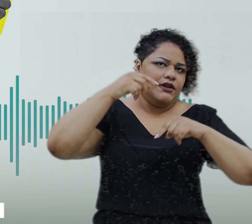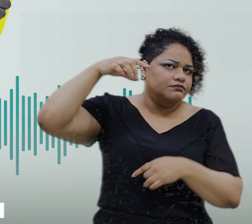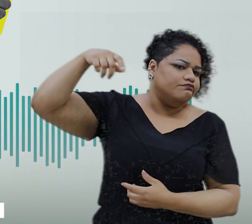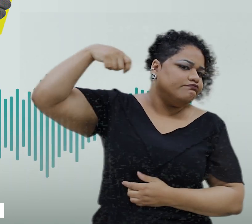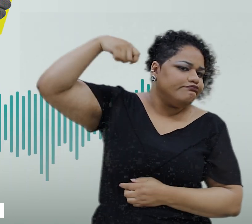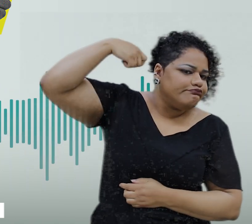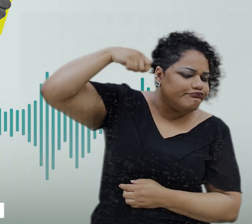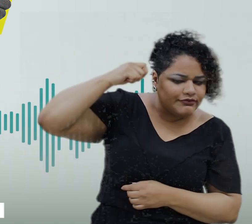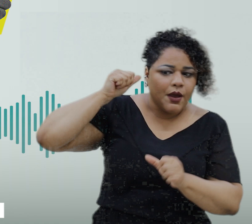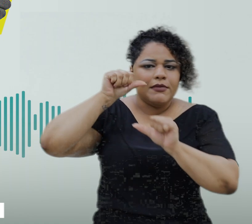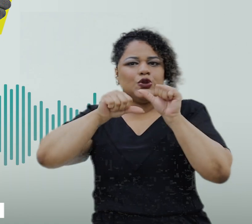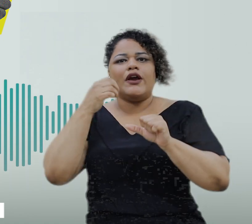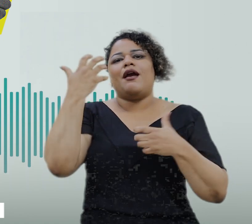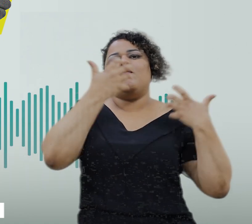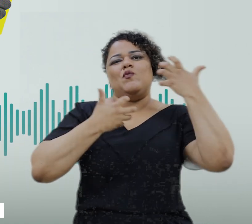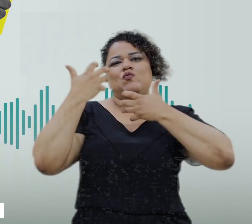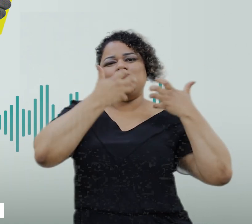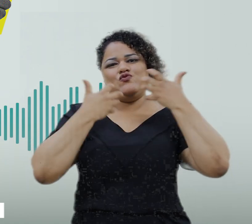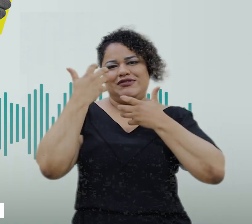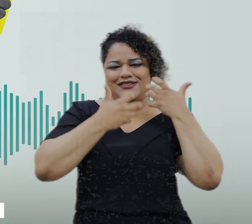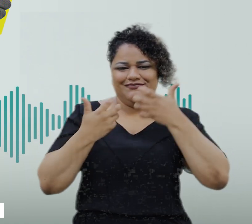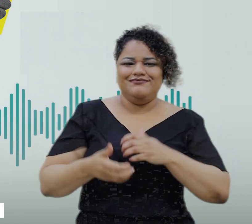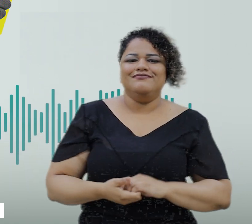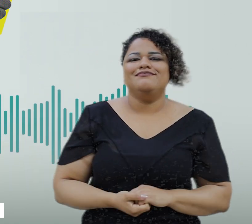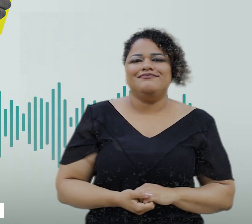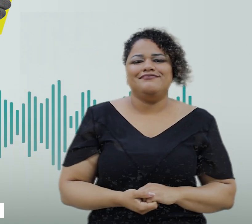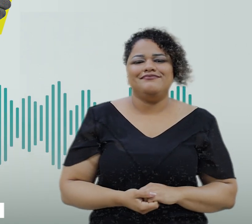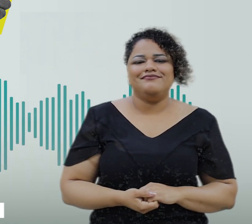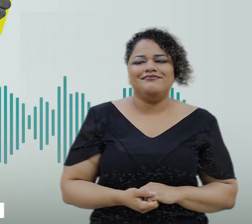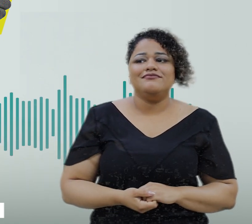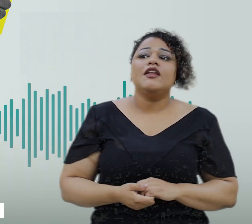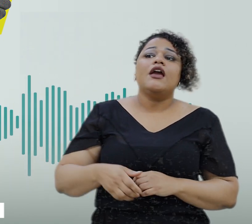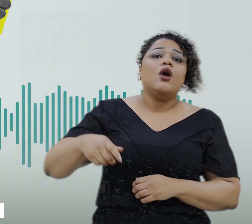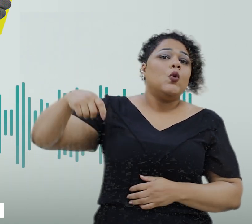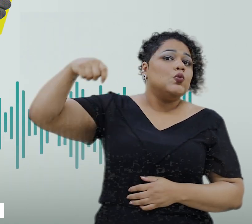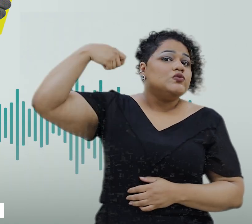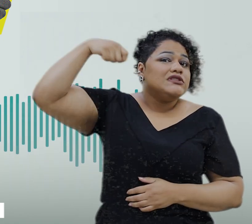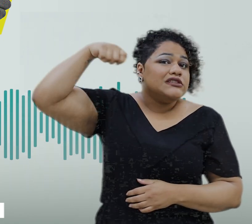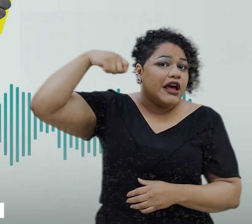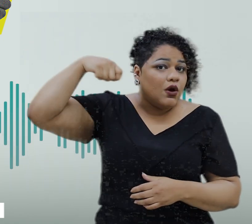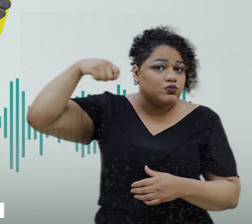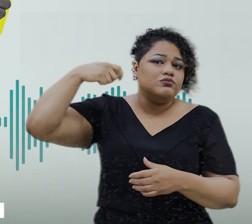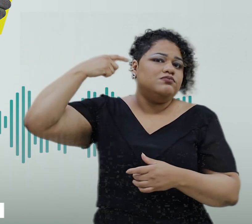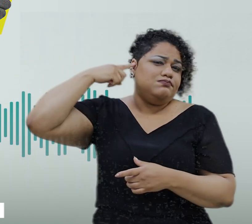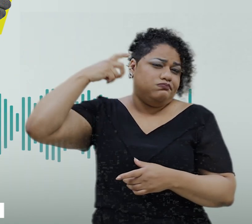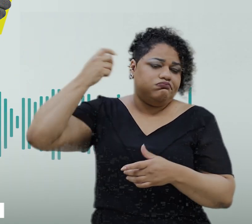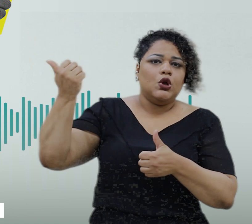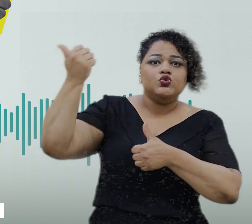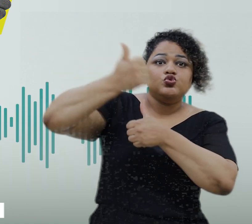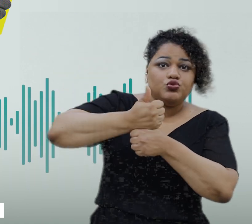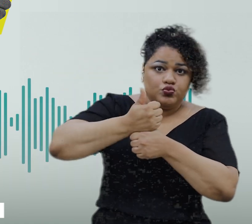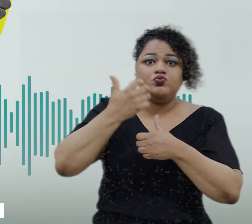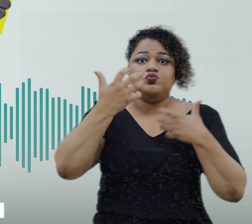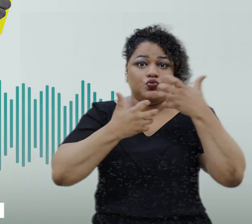transformar a sirene em música. Eu acho muito positivo. A substituição dos sinais nas escolas deverá